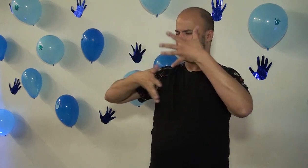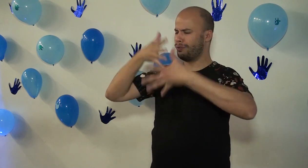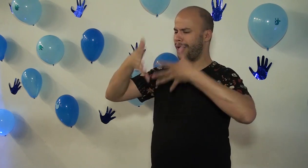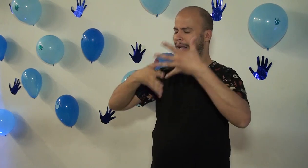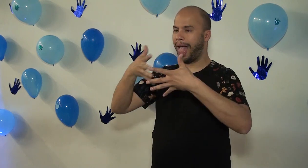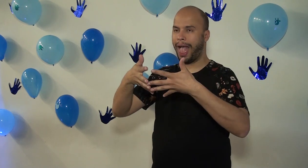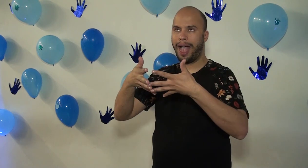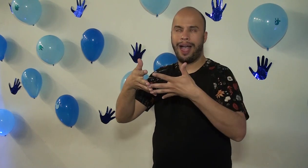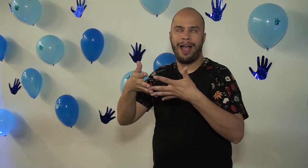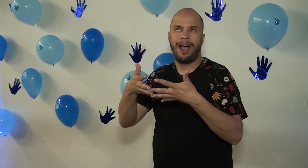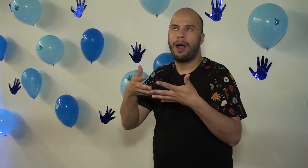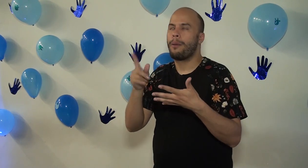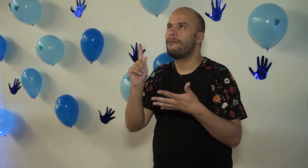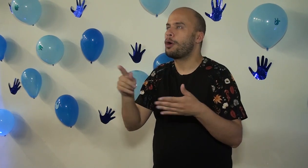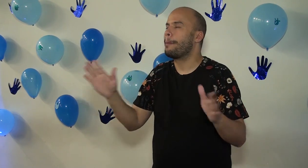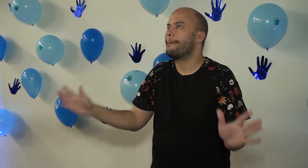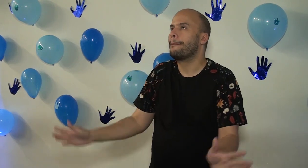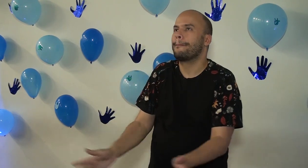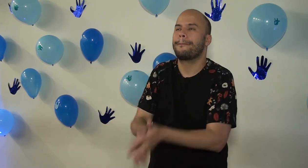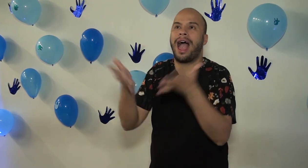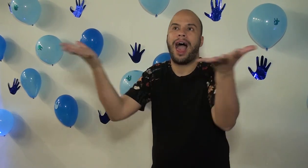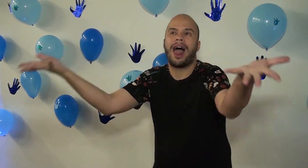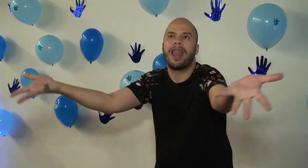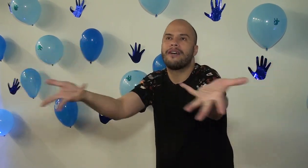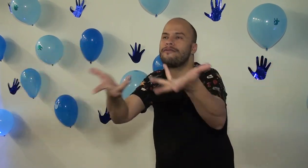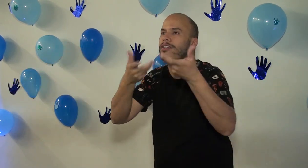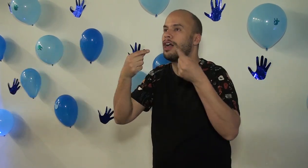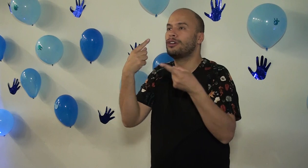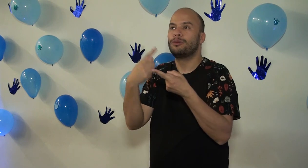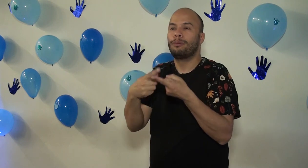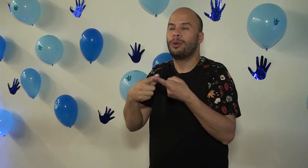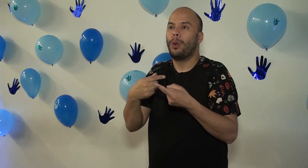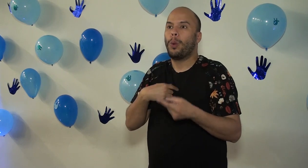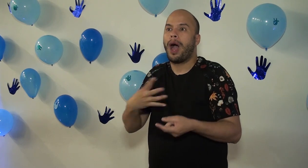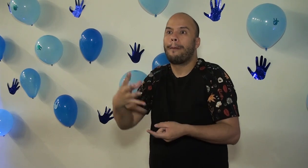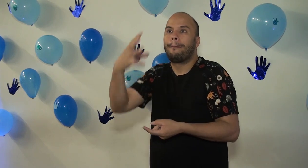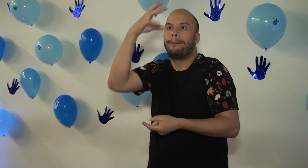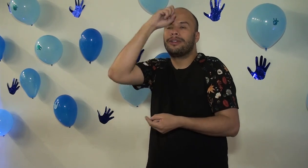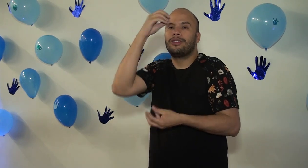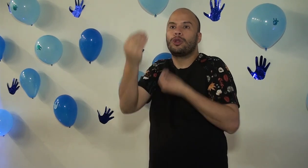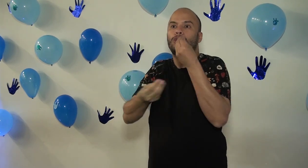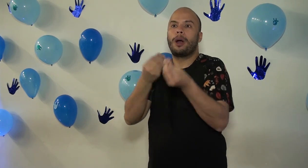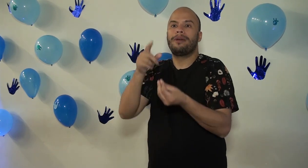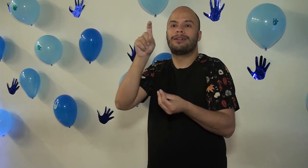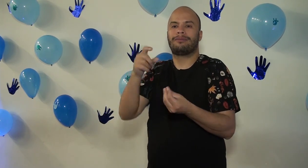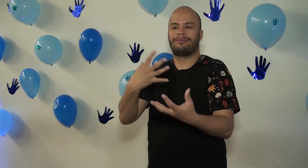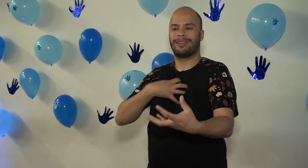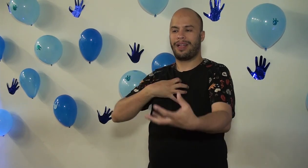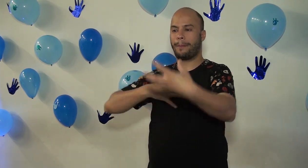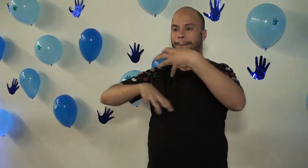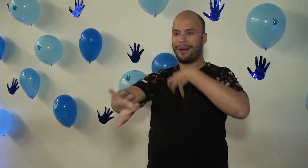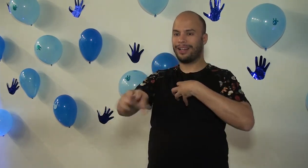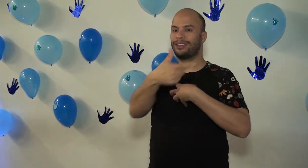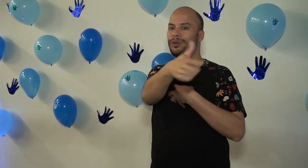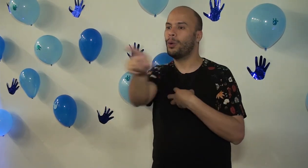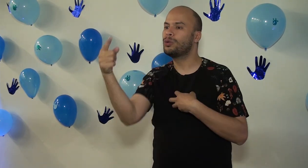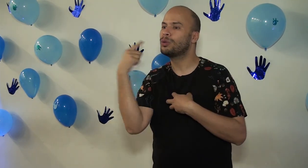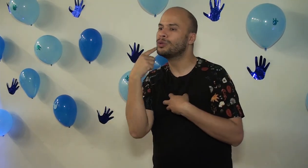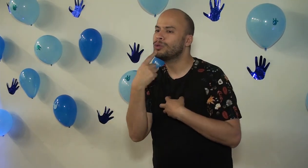comecei a aprender a língua de sinais, para mim foi um momento maravilhoso, porque eu comecei a perceber o que os outros surdos, como que os outros surdos